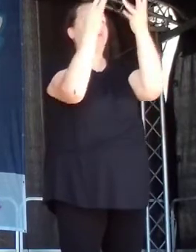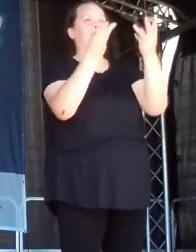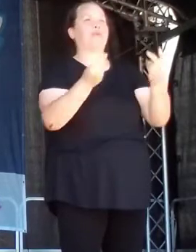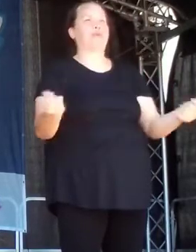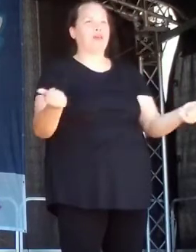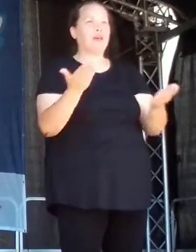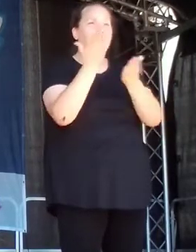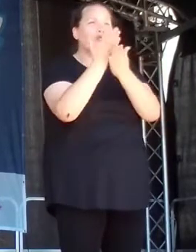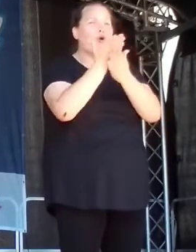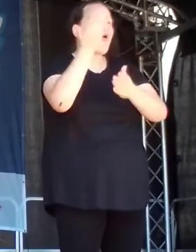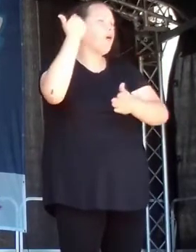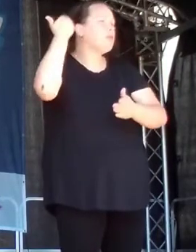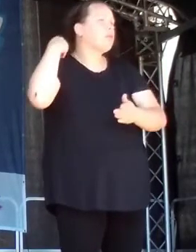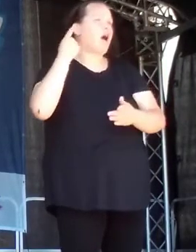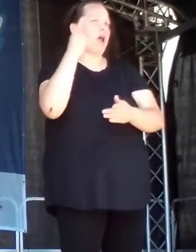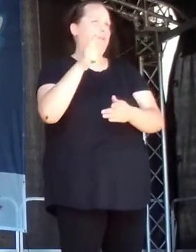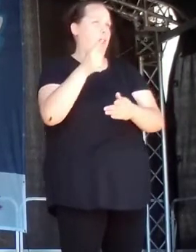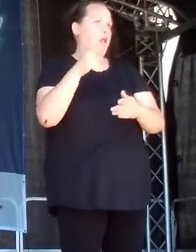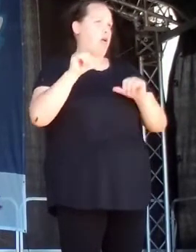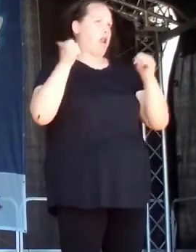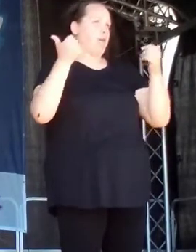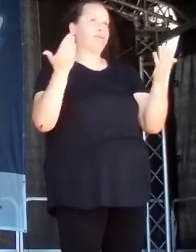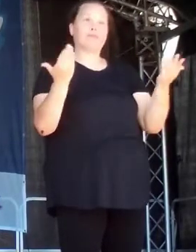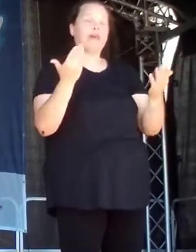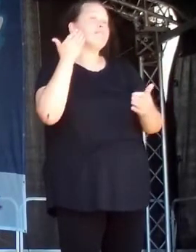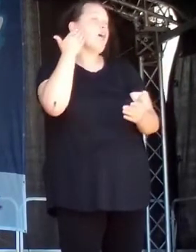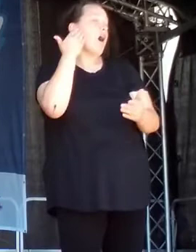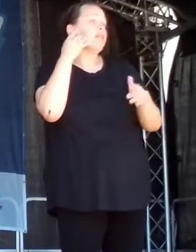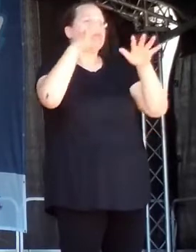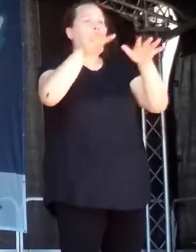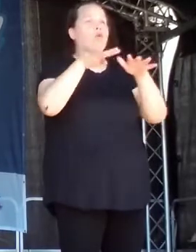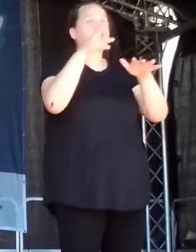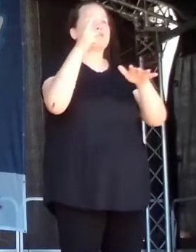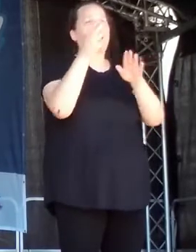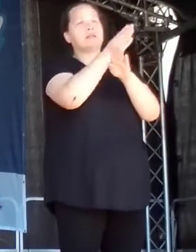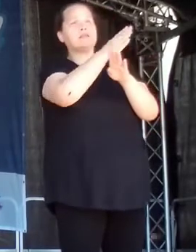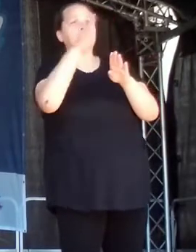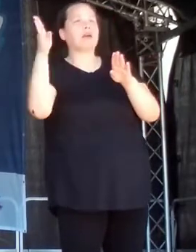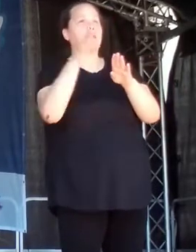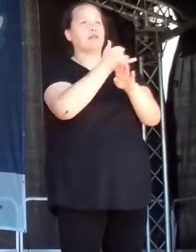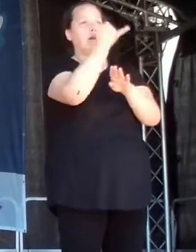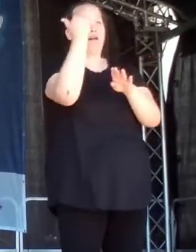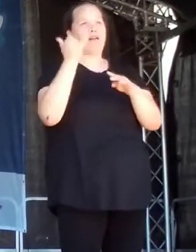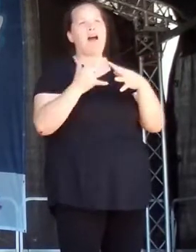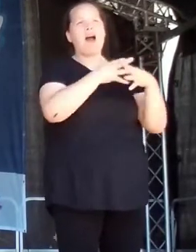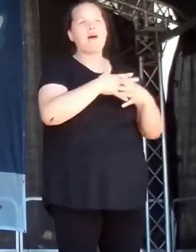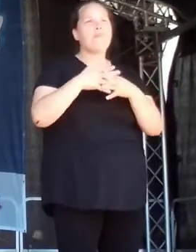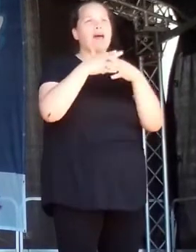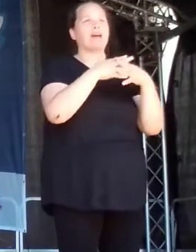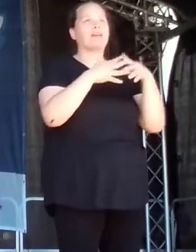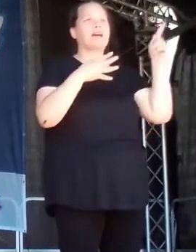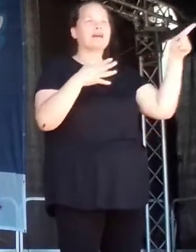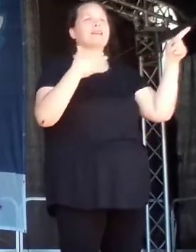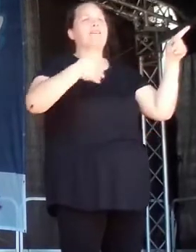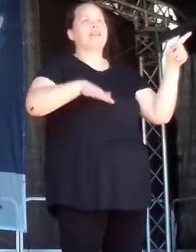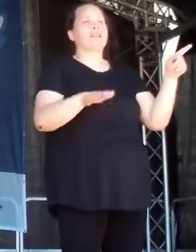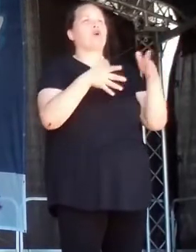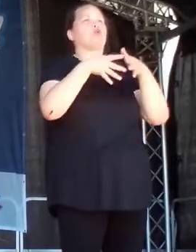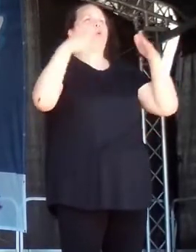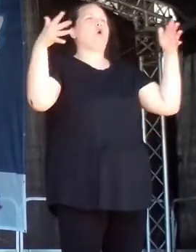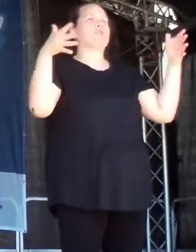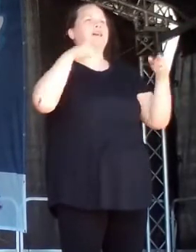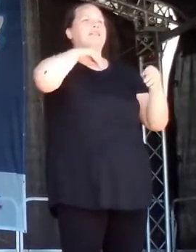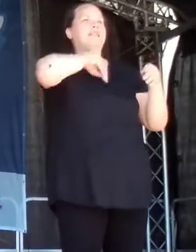Geschichte in den 30er Jahren. Da gab es die große Depression in den USA, die hat von 1929 bis